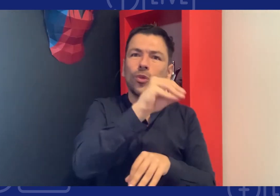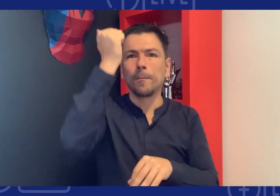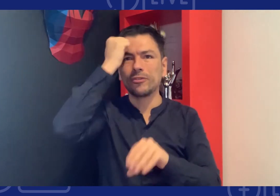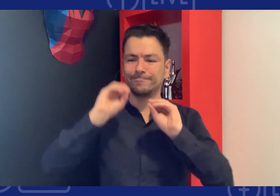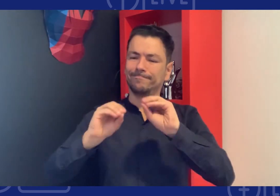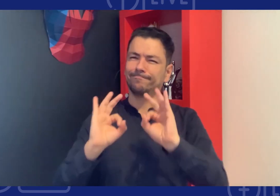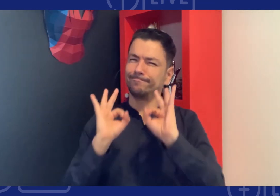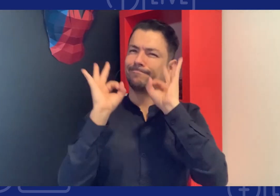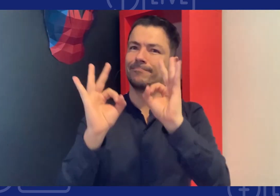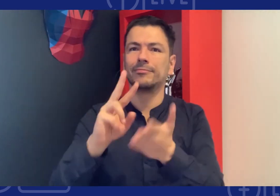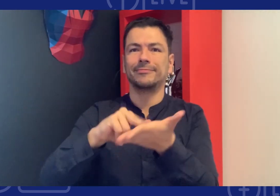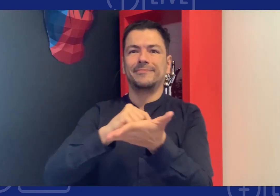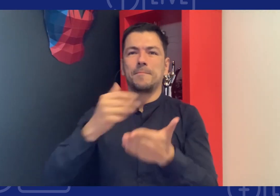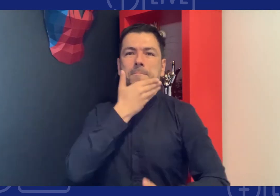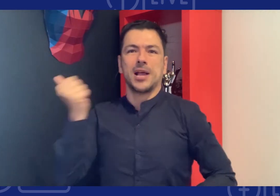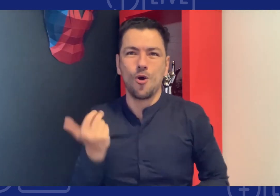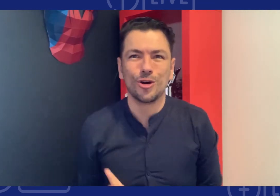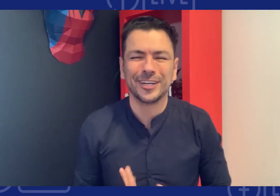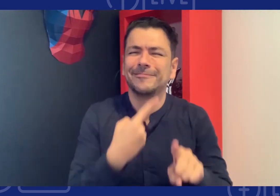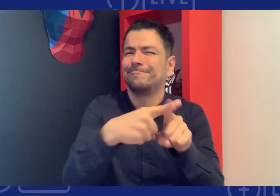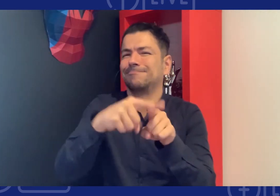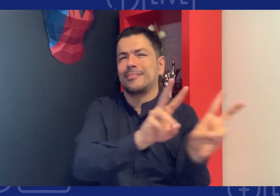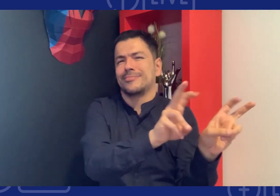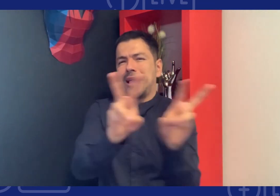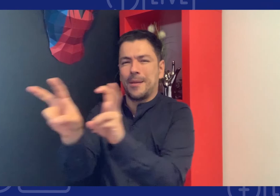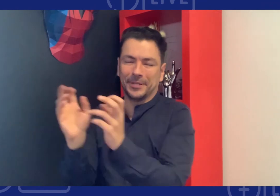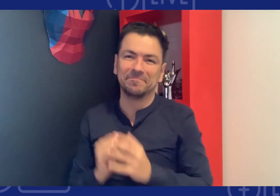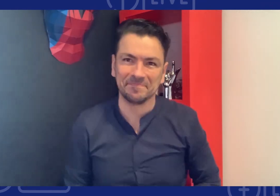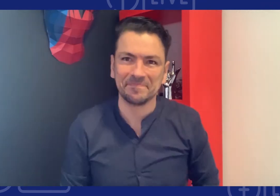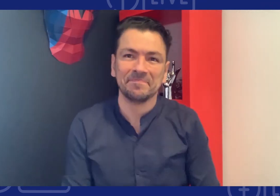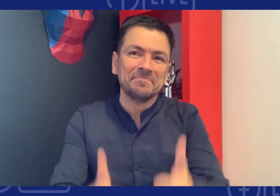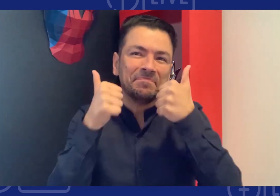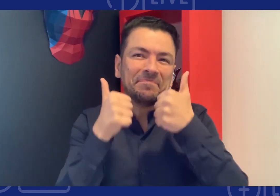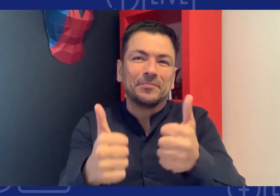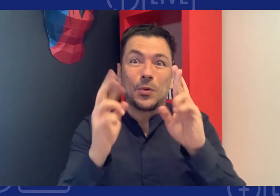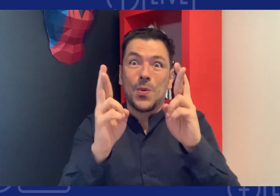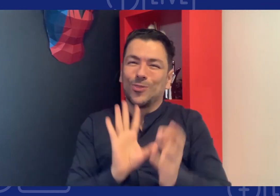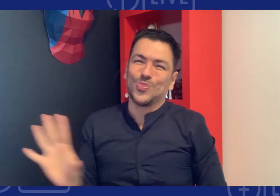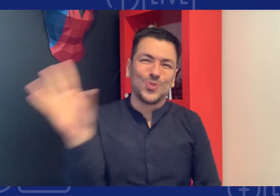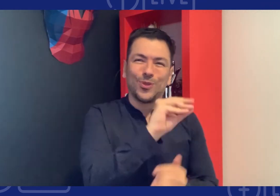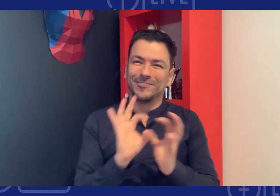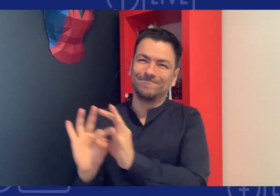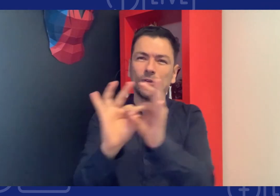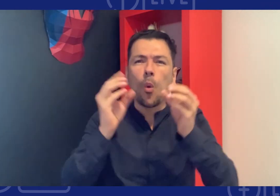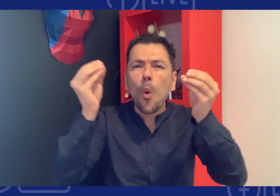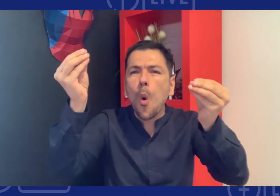calidad en esta enseñanza ojalá todos podamos compartir esta transmisión del conocimiento